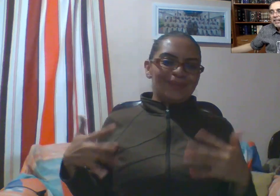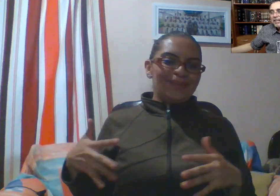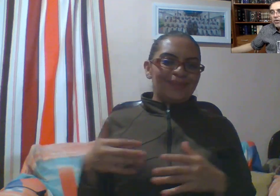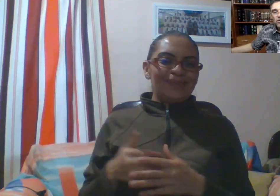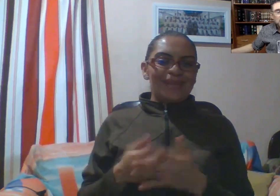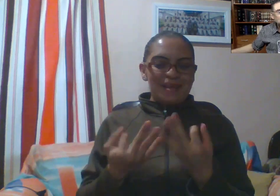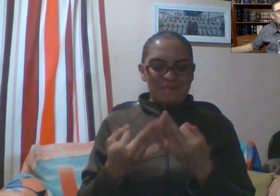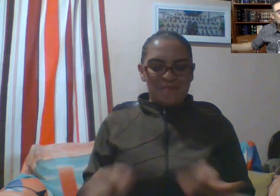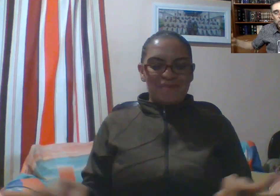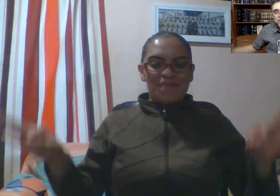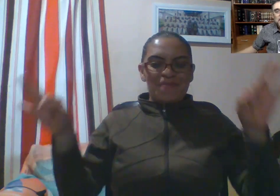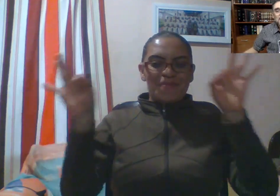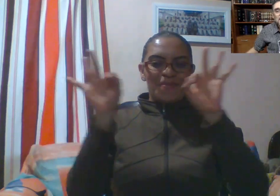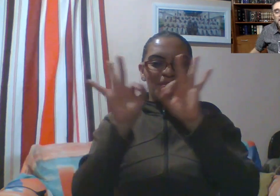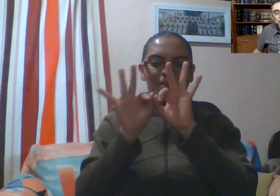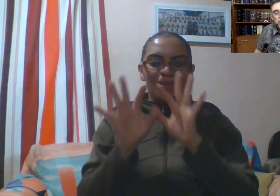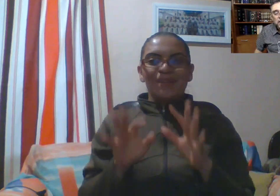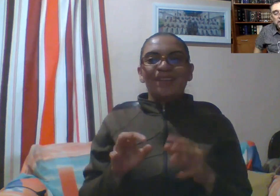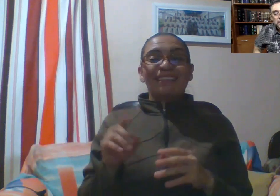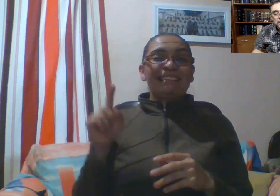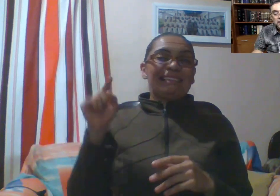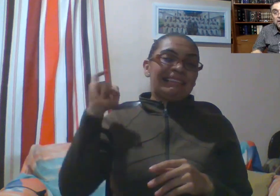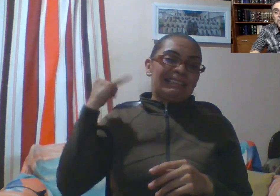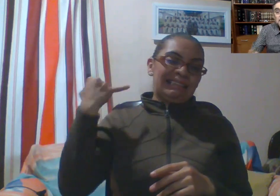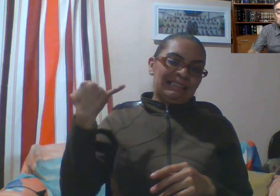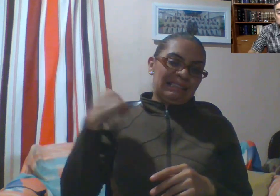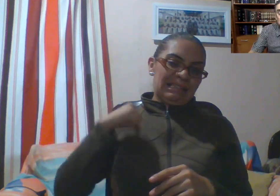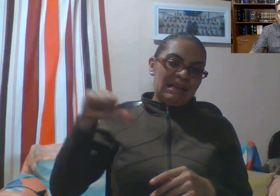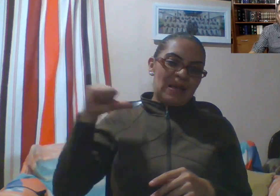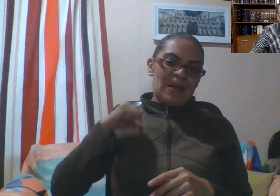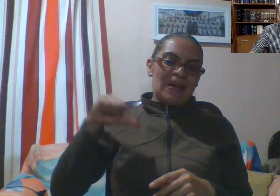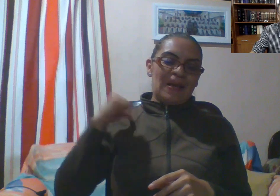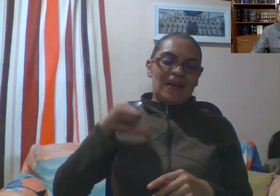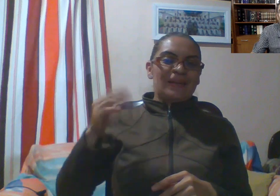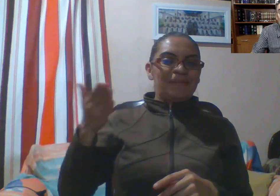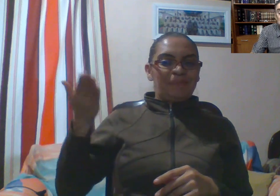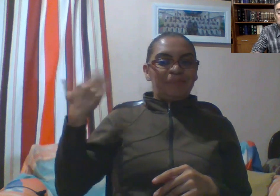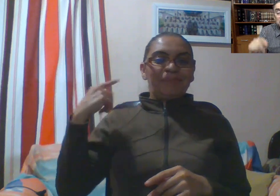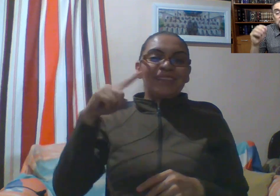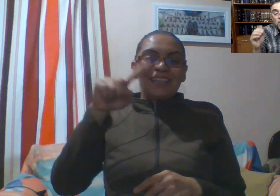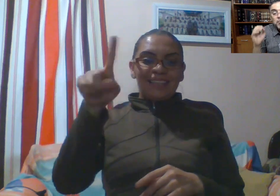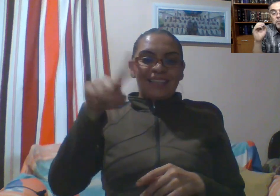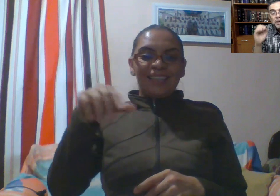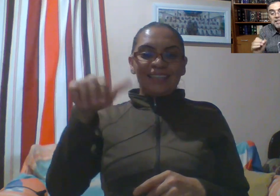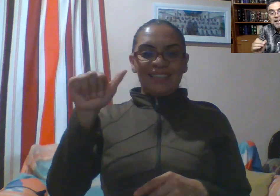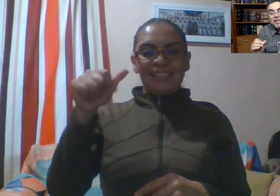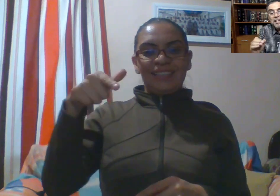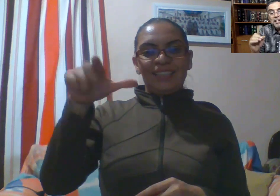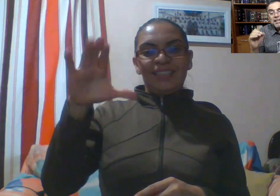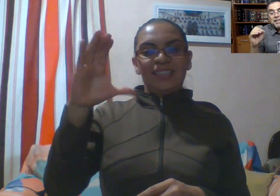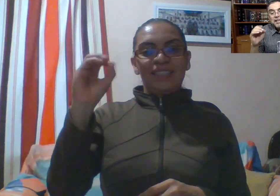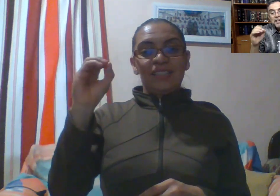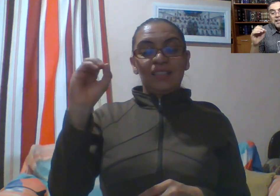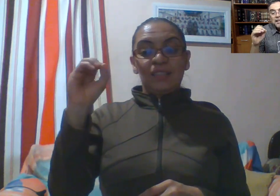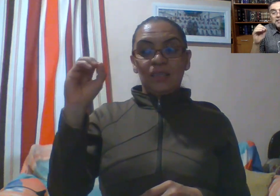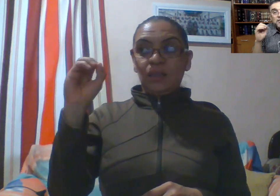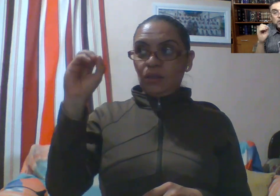correcta, normal de aquella época. ¿Quiere más? Saqueo descendió a prisa y le recibió